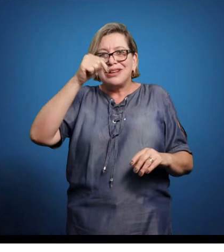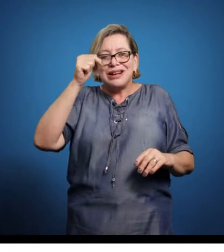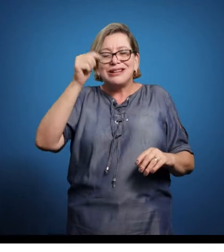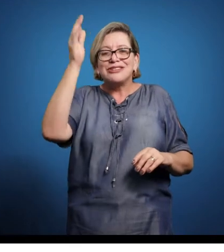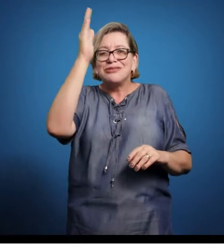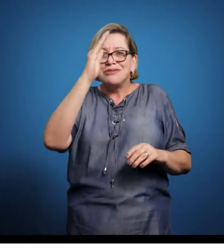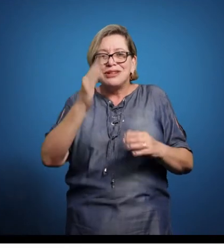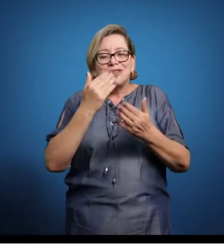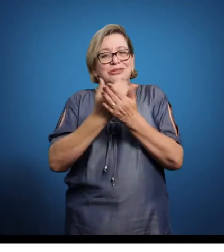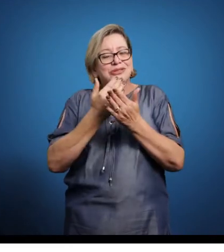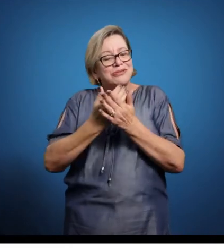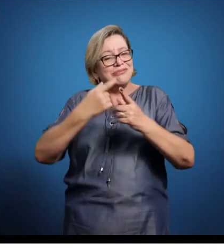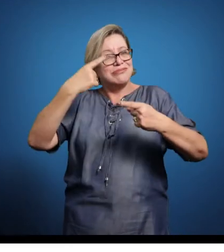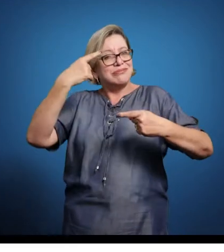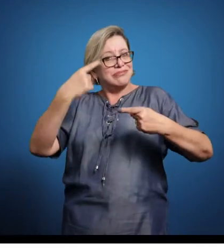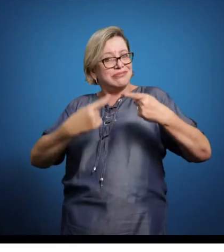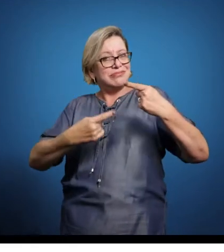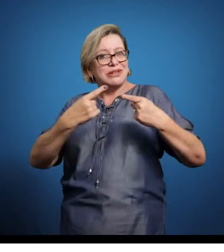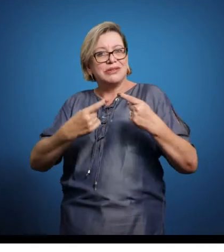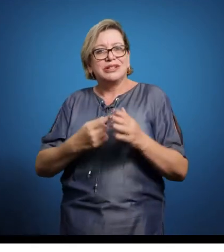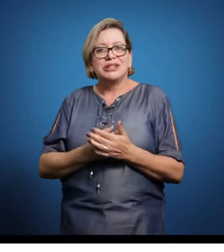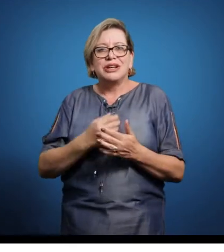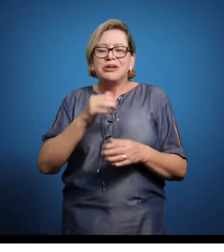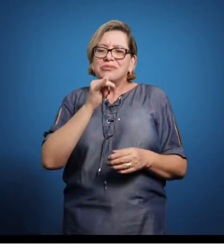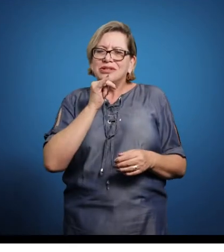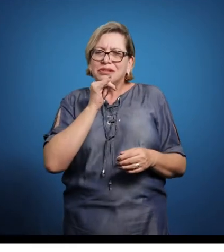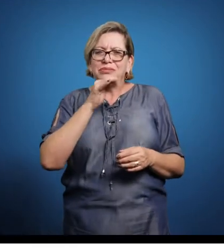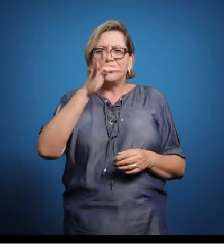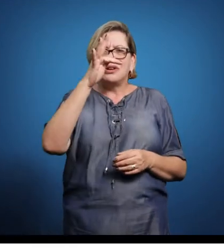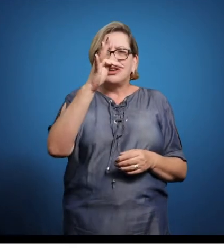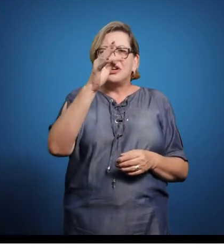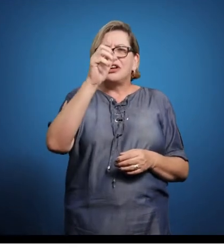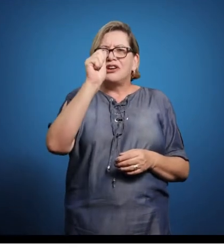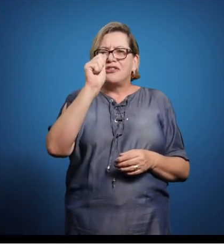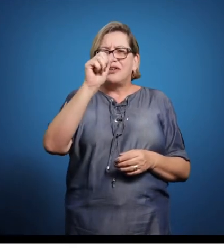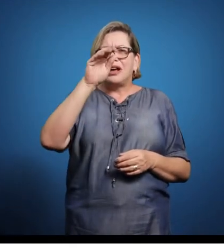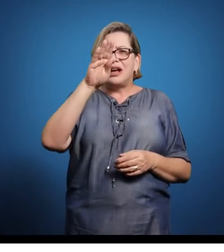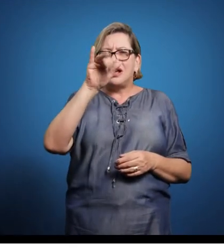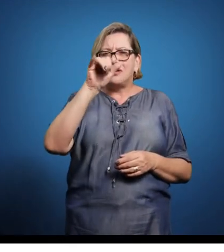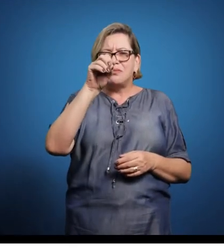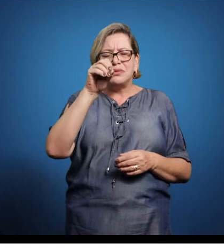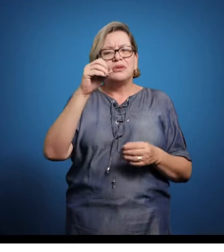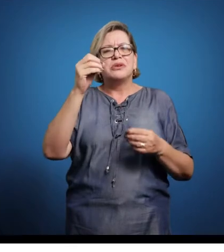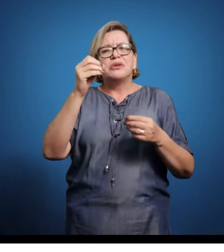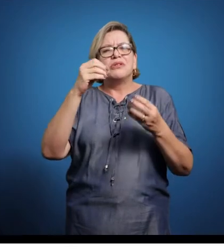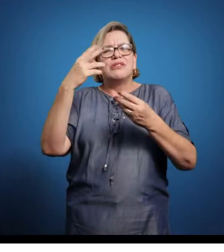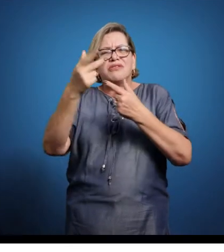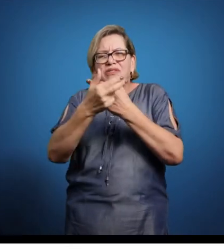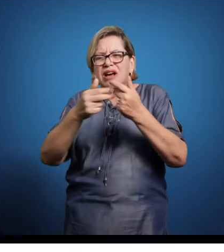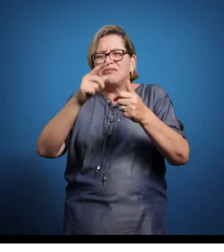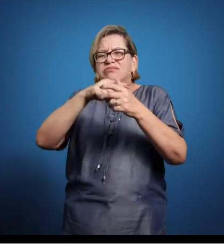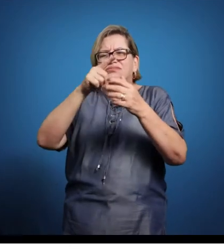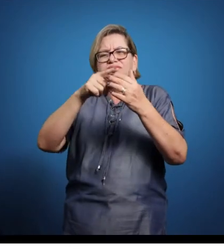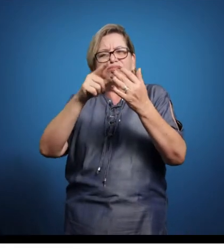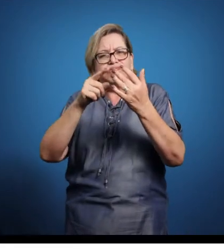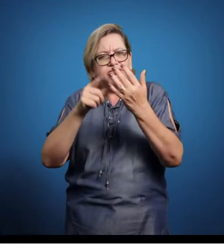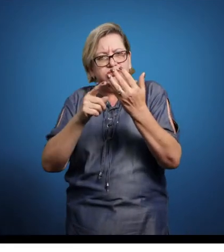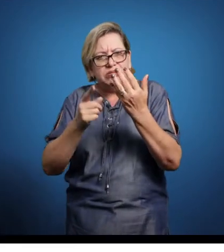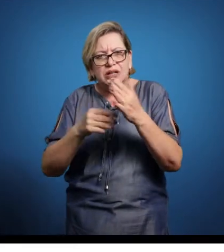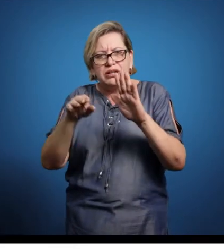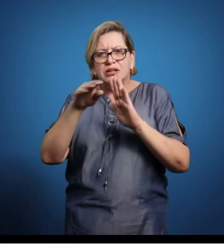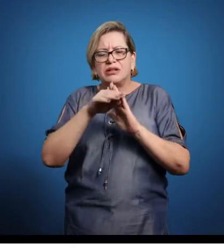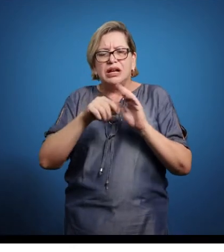Santos, Fábio Wanderlei Reis, Simon Schwarzman, Bolivar Lamonnier e o grande José Morito de Carvalho.